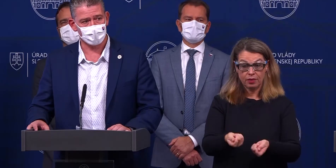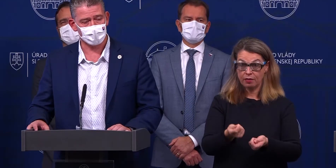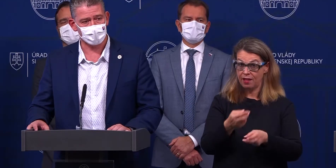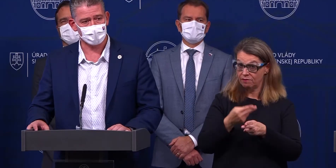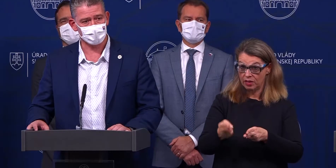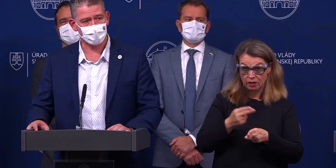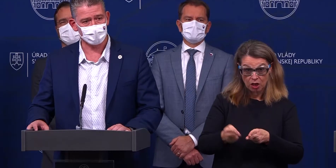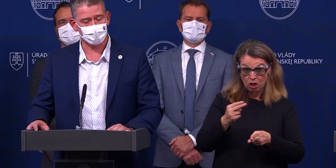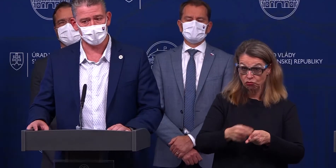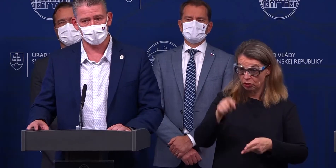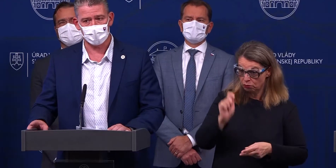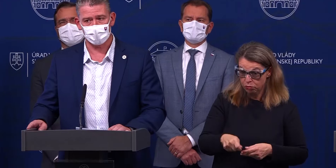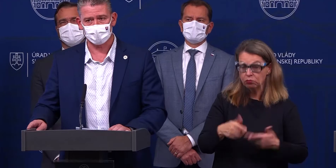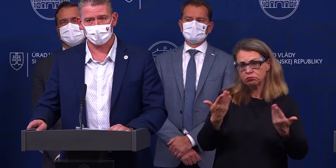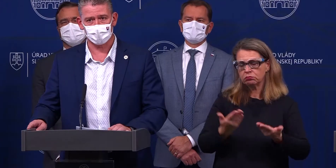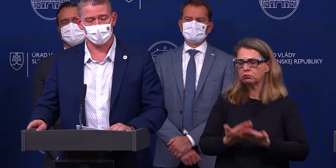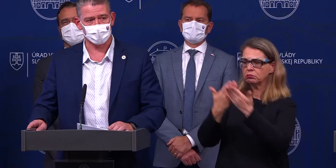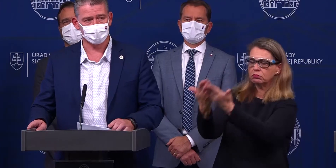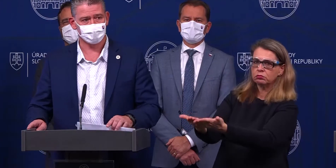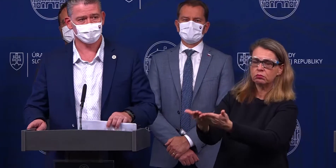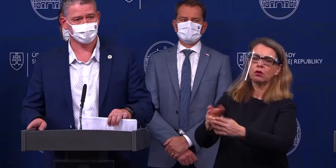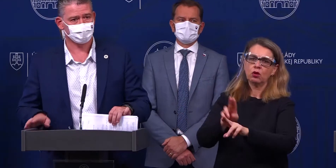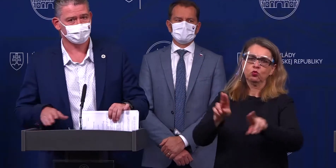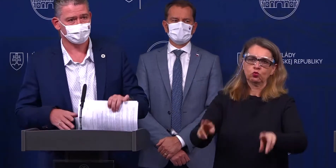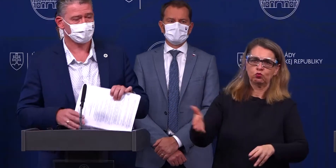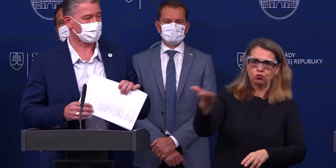blokovom konaní, tak bude postupený na správne konanie.